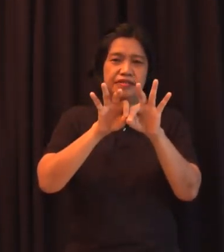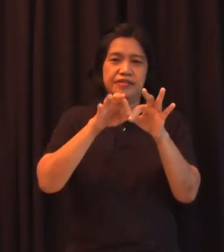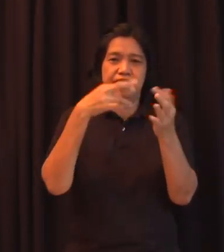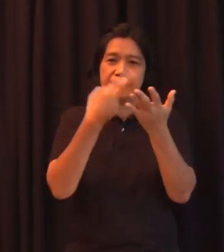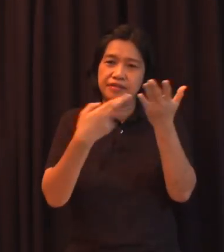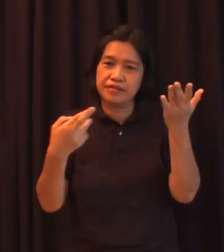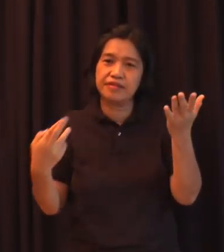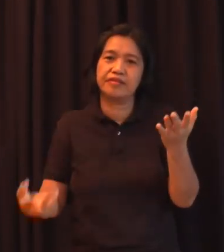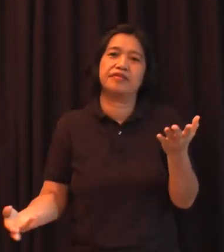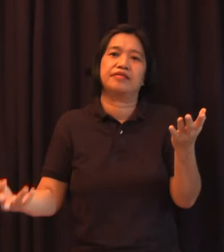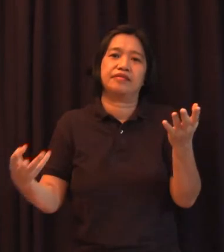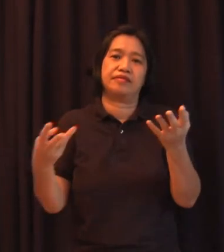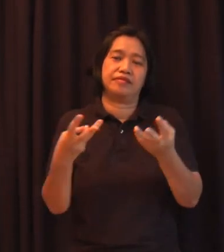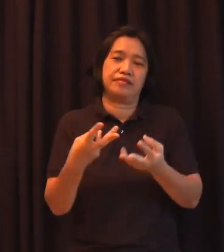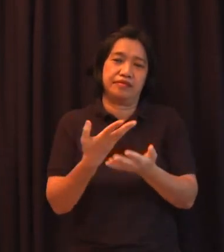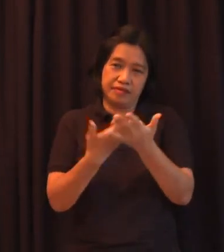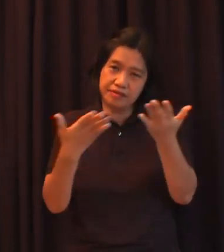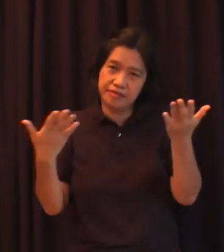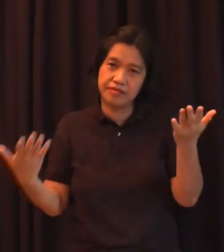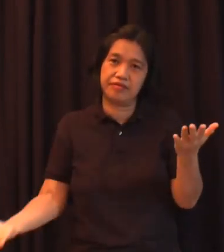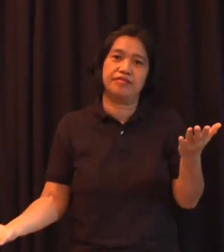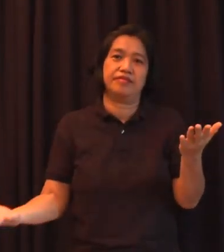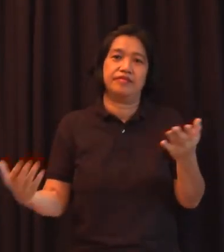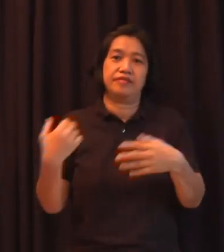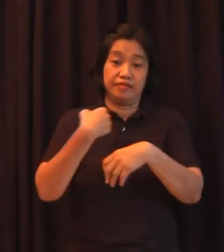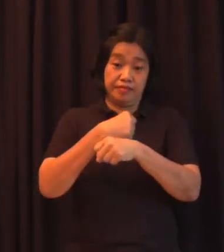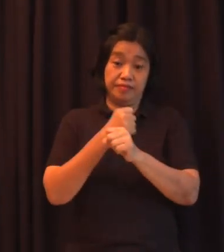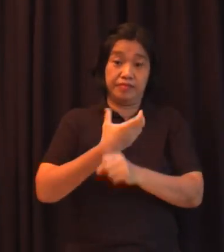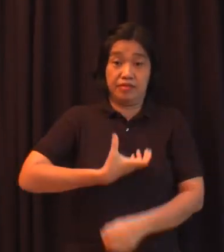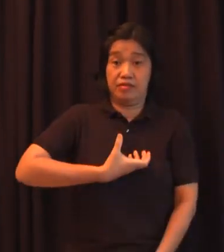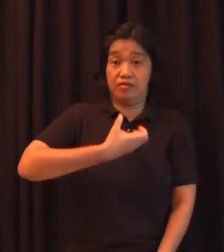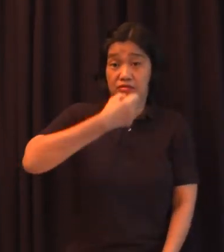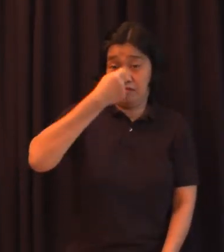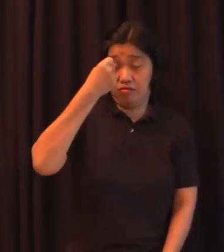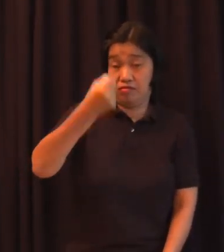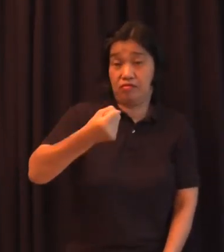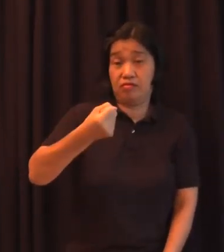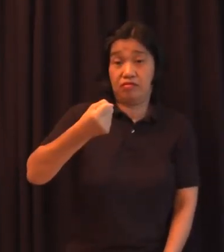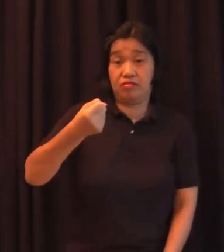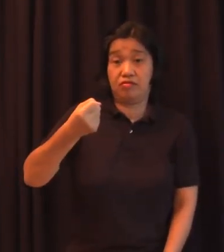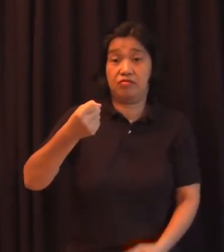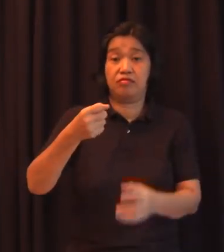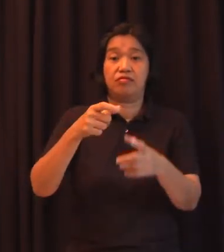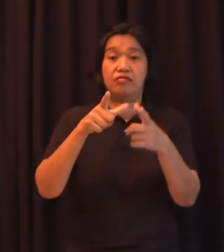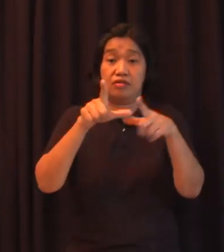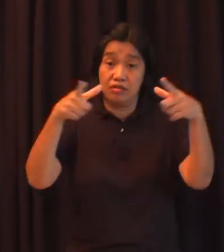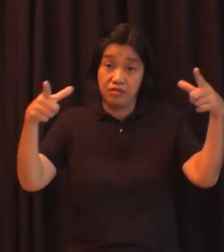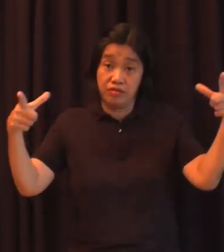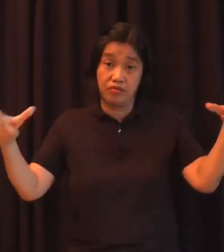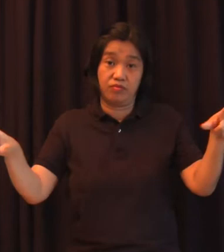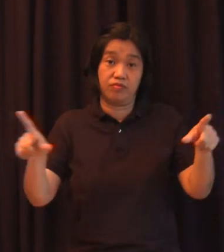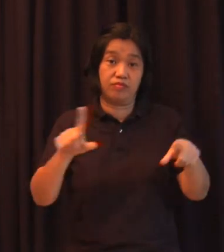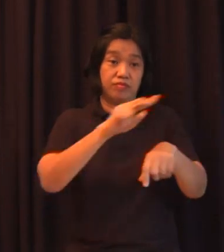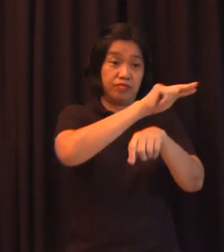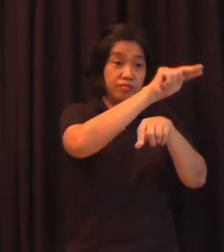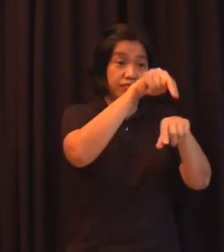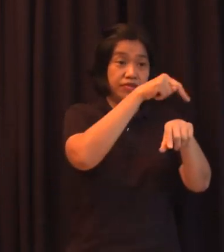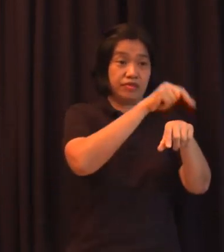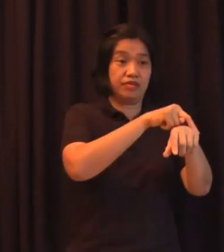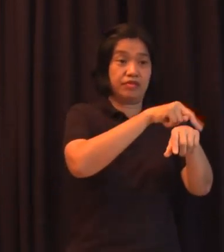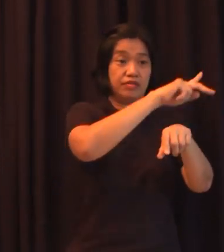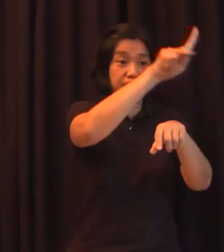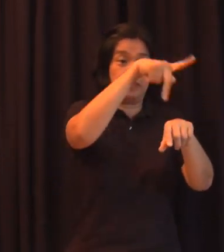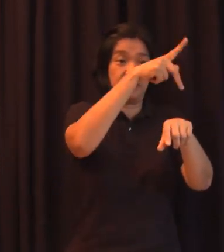pagbubuo ng sarili tradisyon ng kapantasan yung wikang yung mga katutubong wika kasi pagka